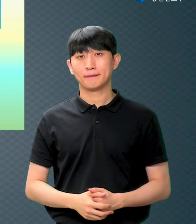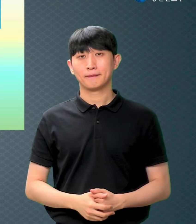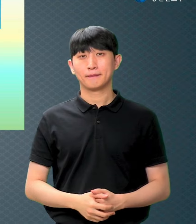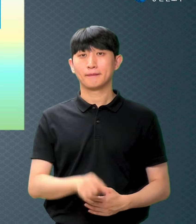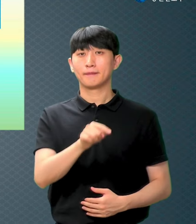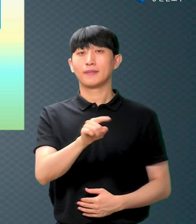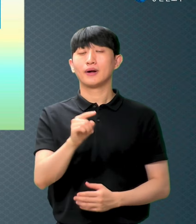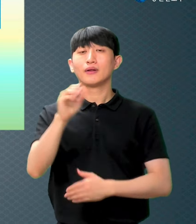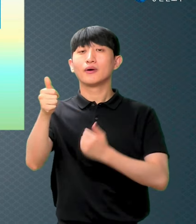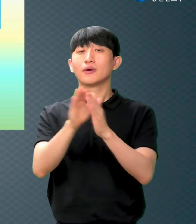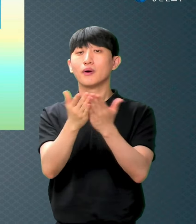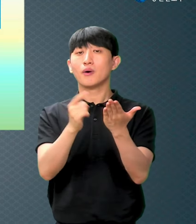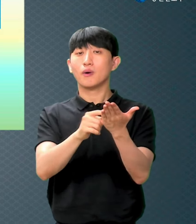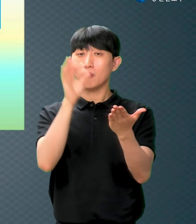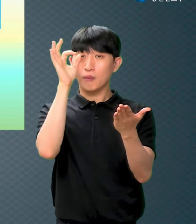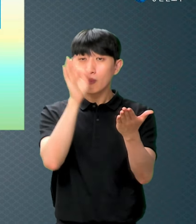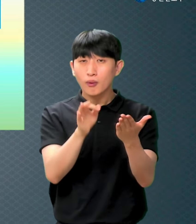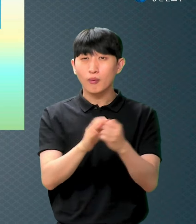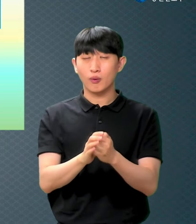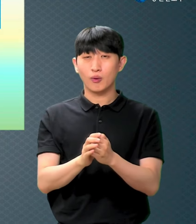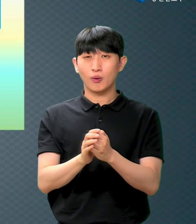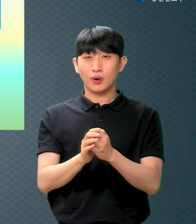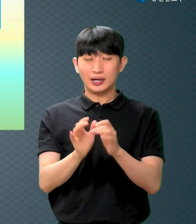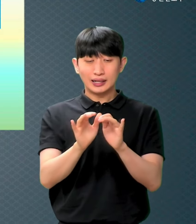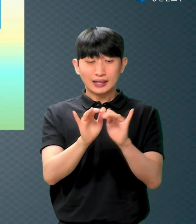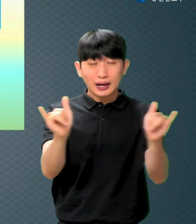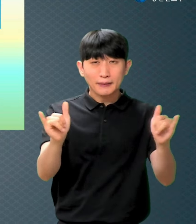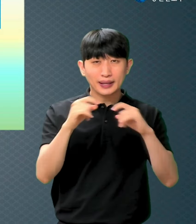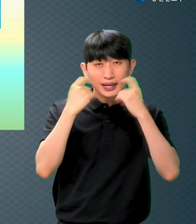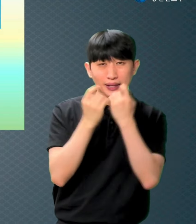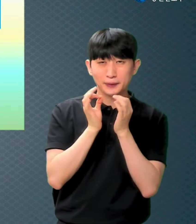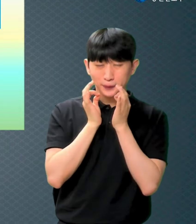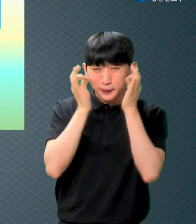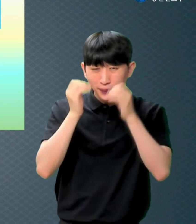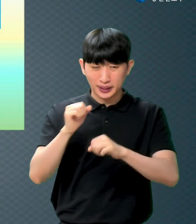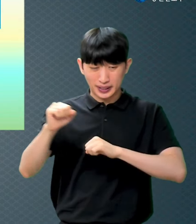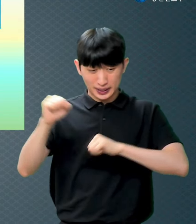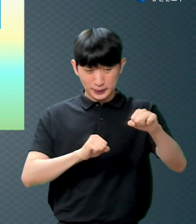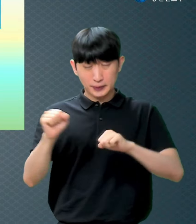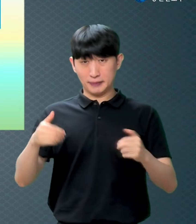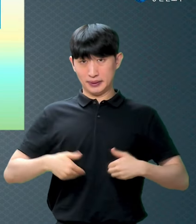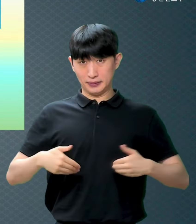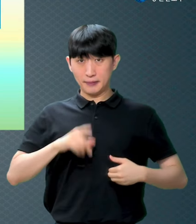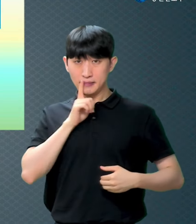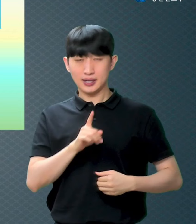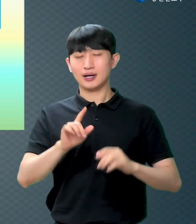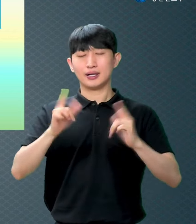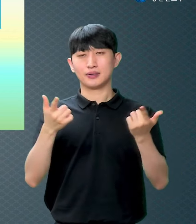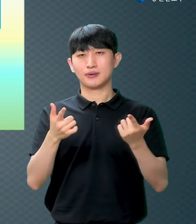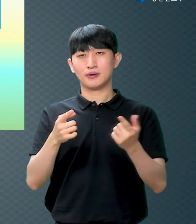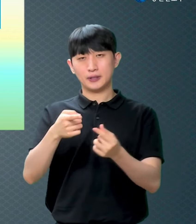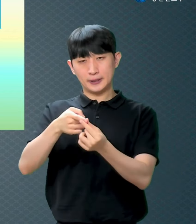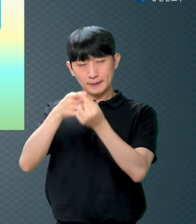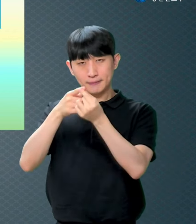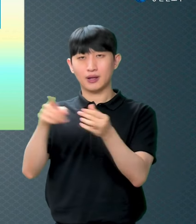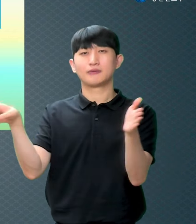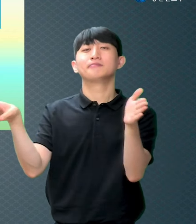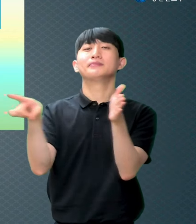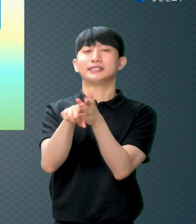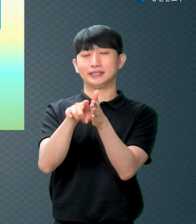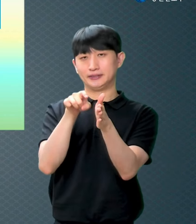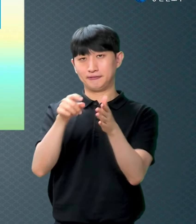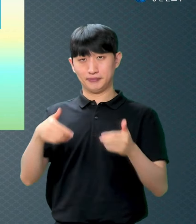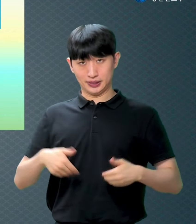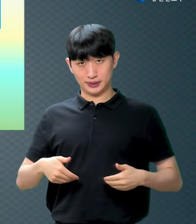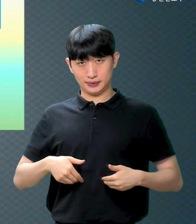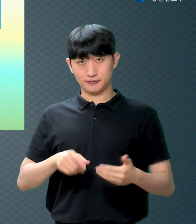아니에요 믿는 거예요 믿는 것부터 시작입니다 그러니까 로마서 3장에서는